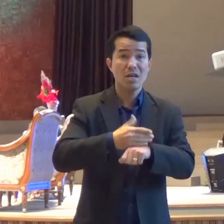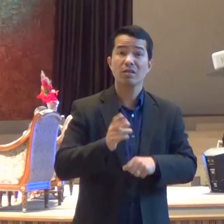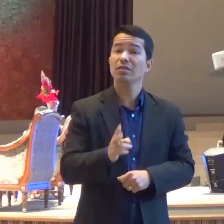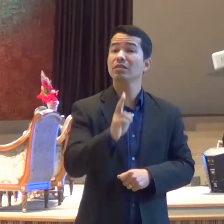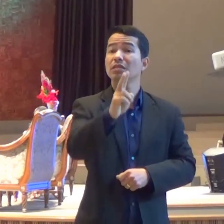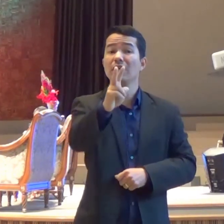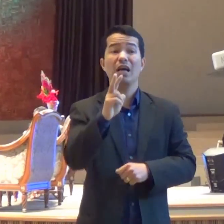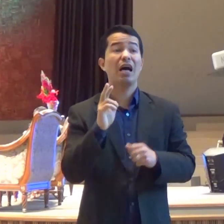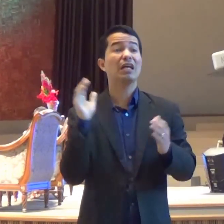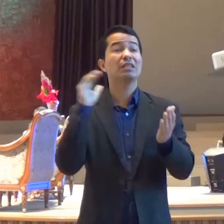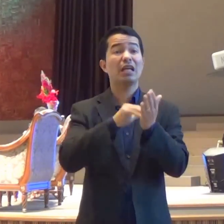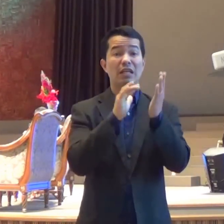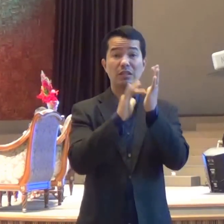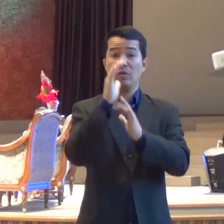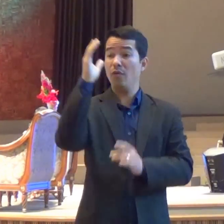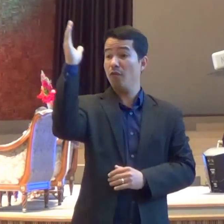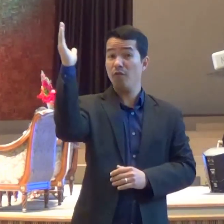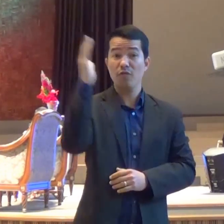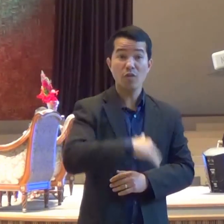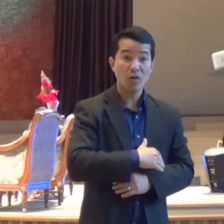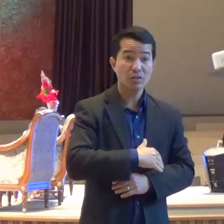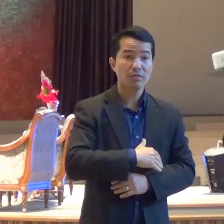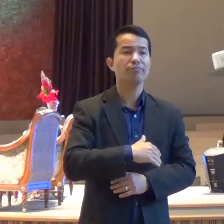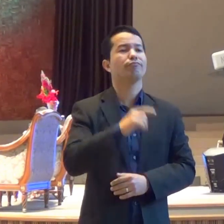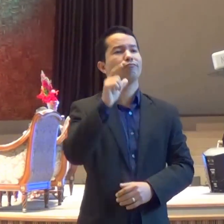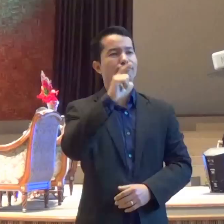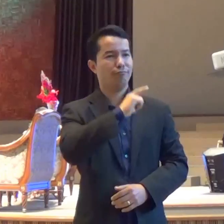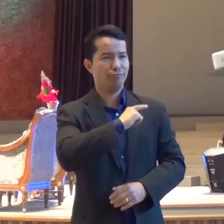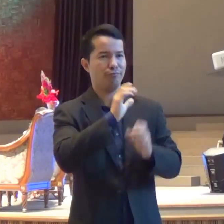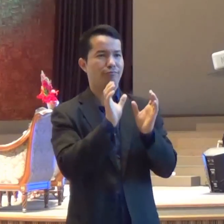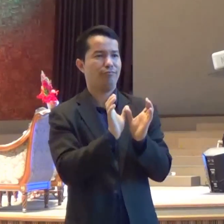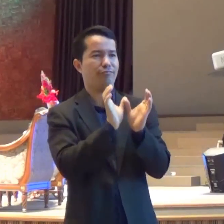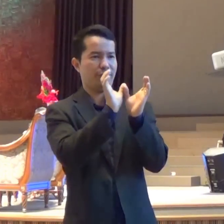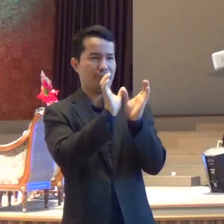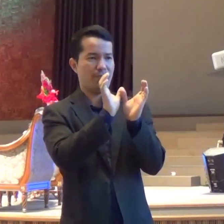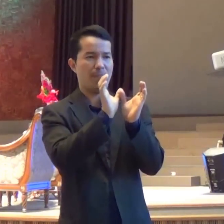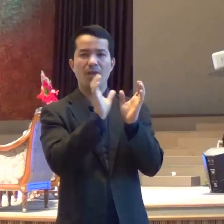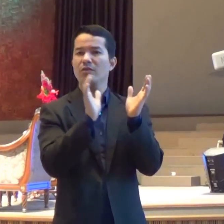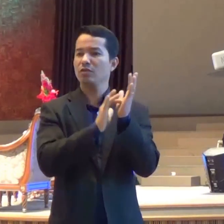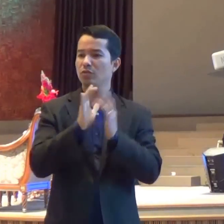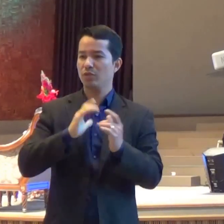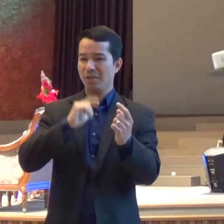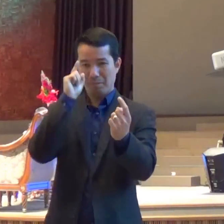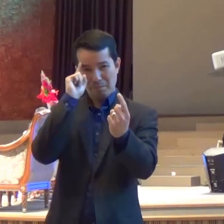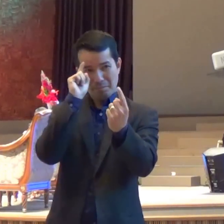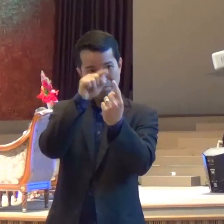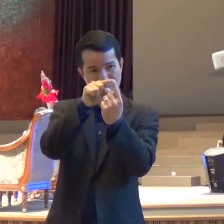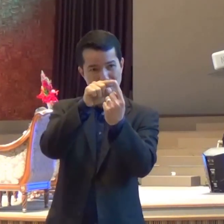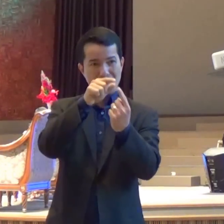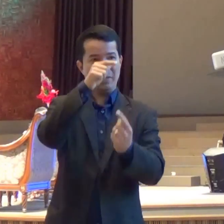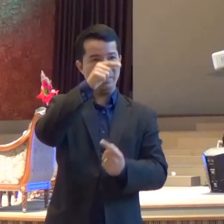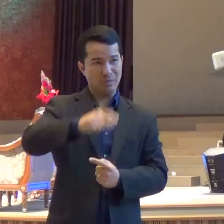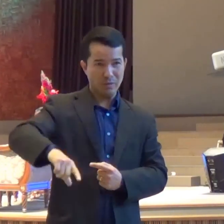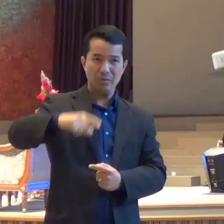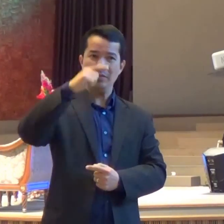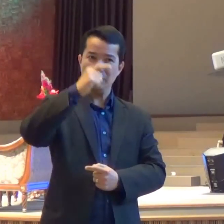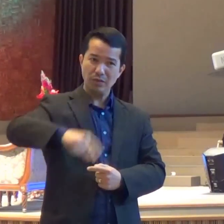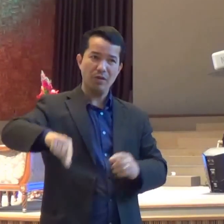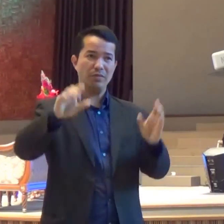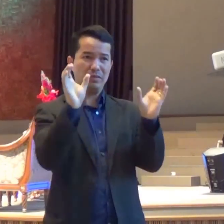sua volta E ele tinha um propósito em repetir essa cerimônia Que os